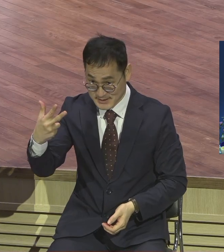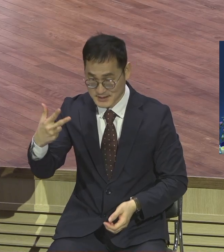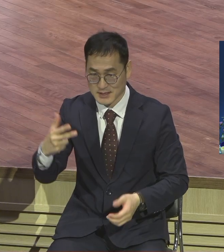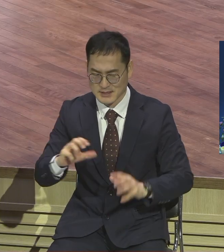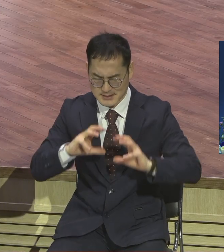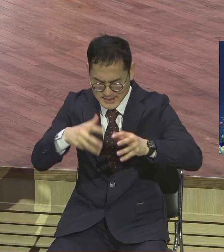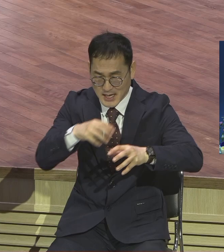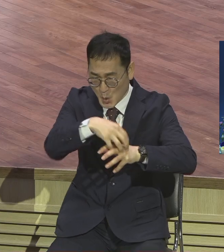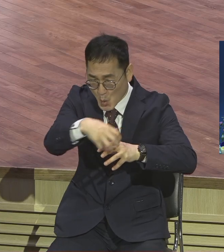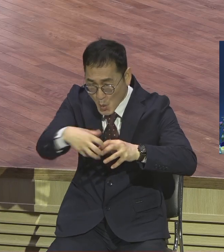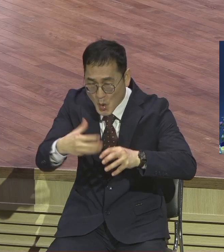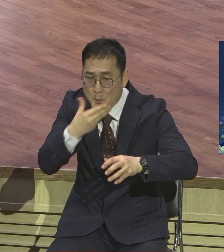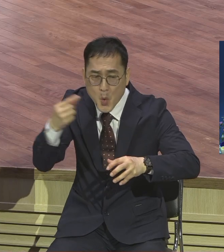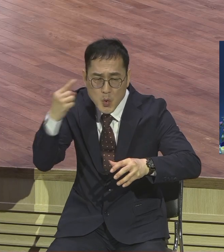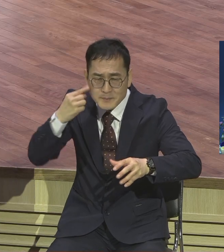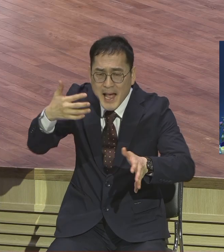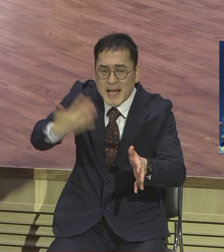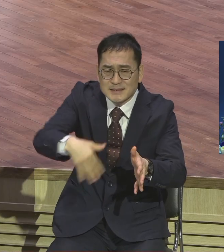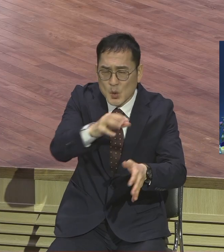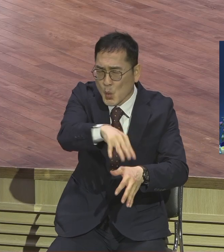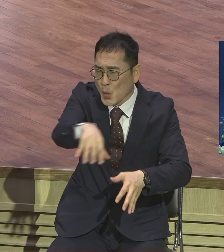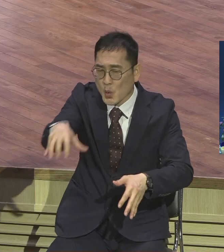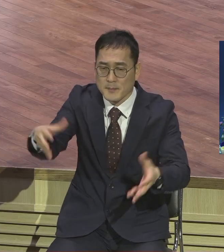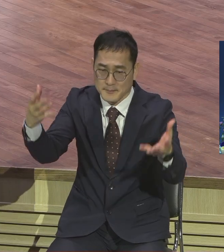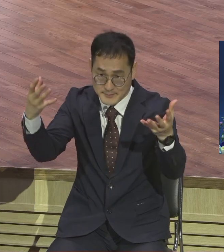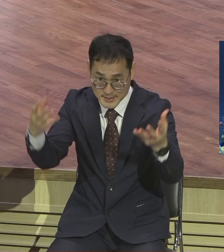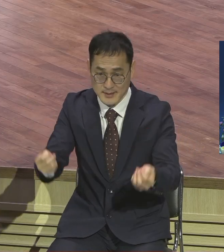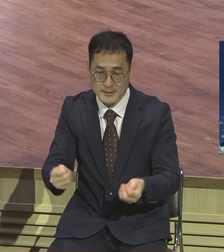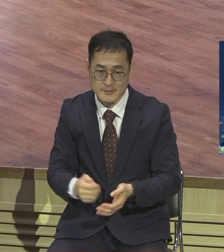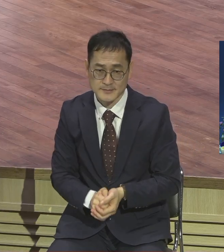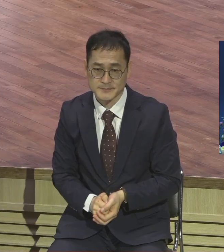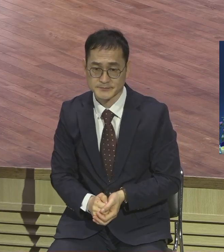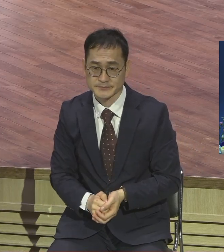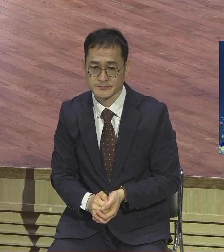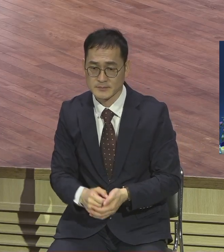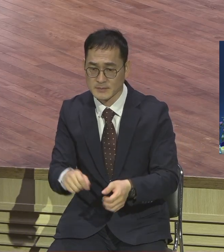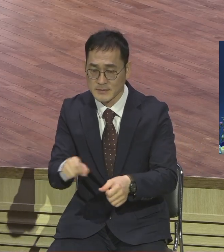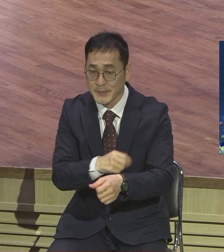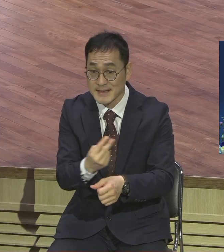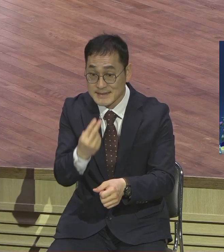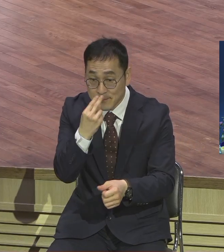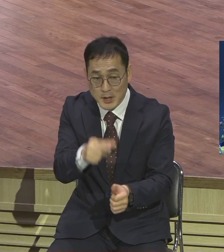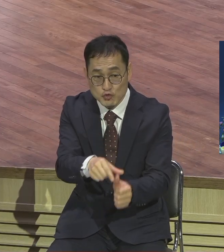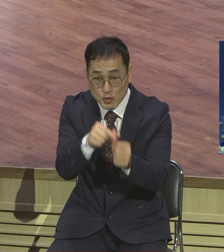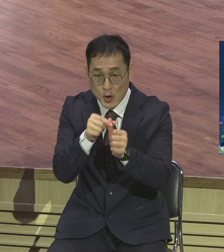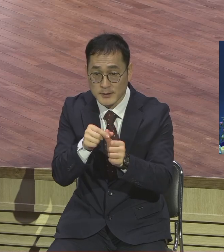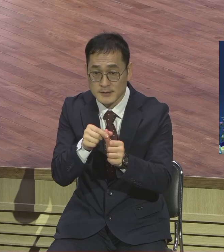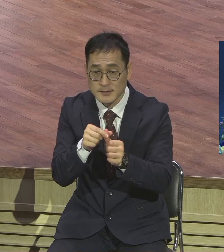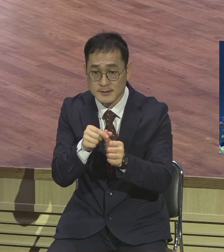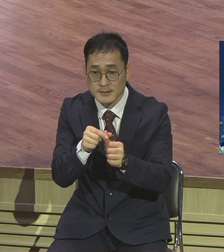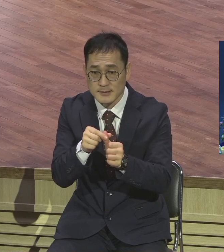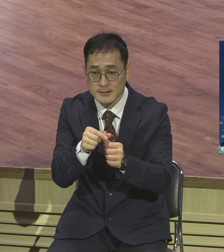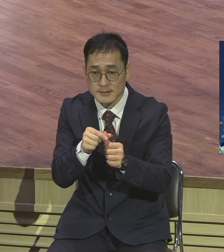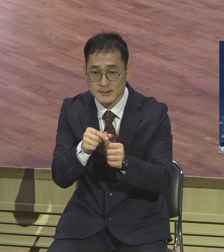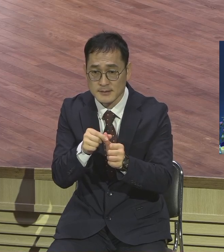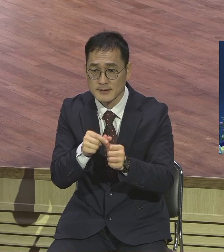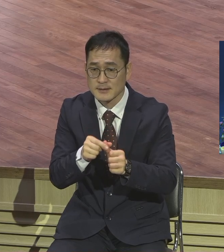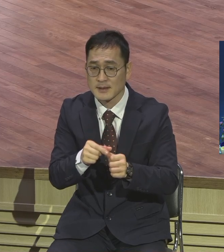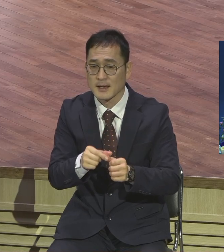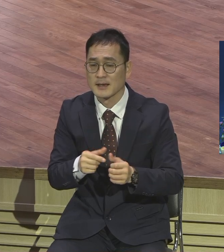곳이 너무나 많이 있기 때문에 특별히 생명 살릴 일 상대방도 그냥 뭐 살아나지만 생명 살릴 일을